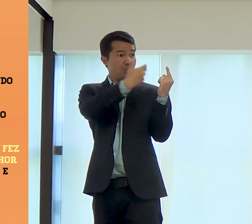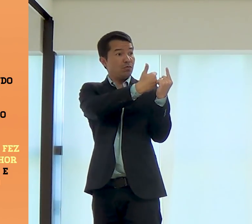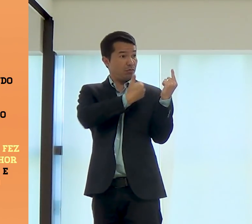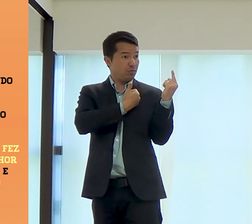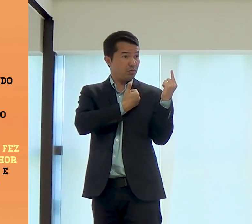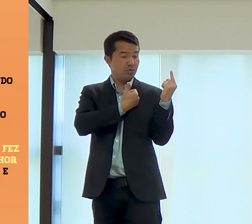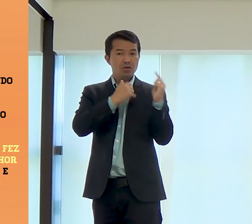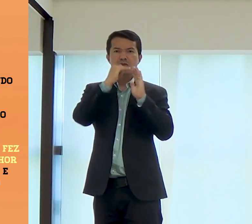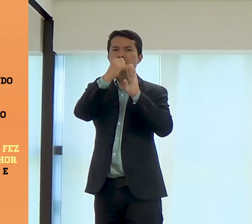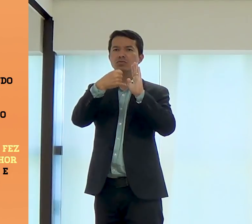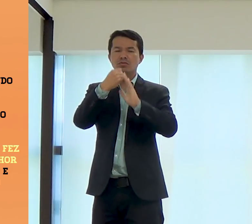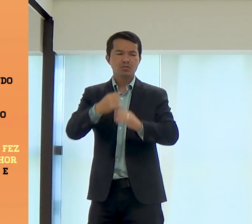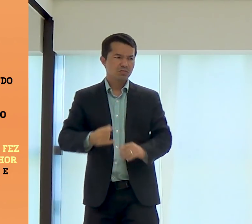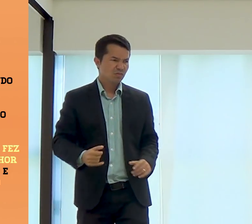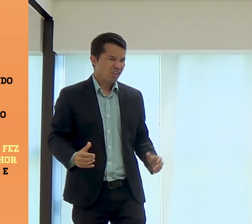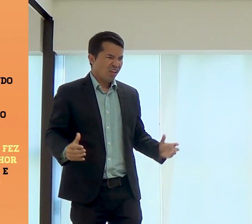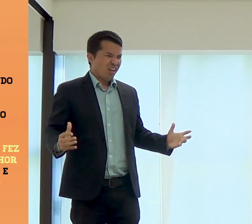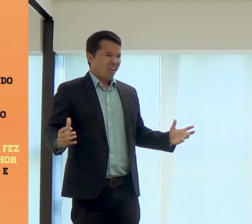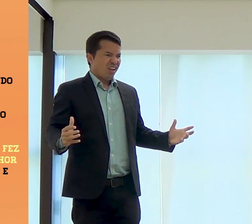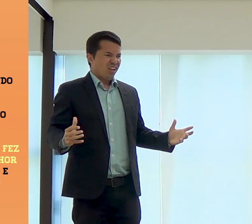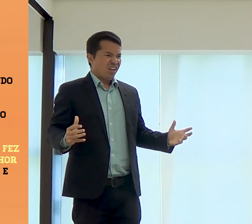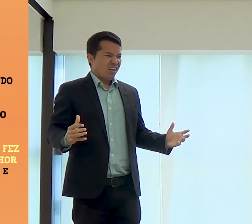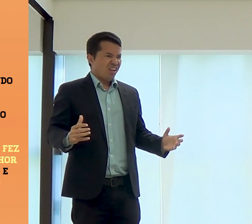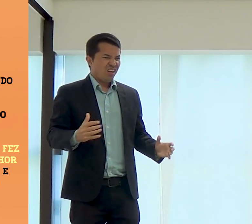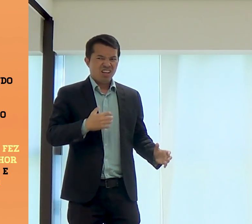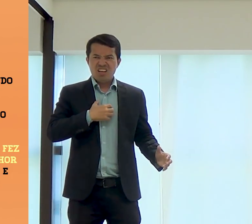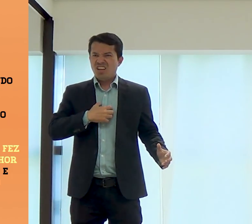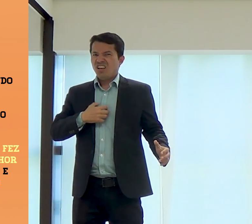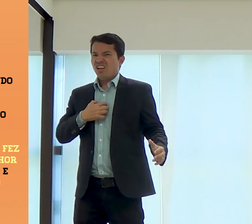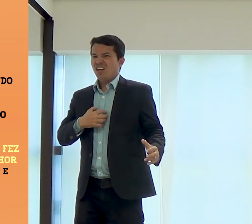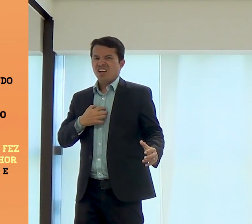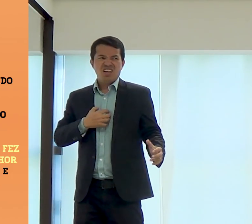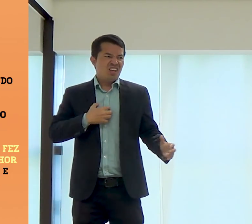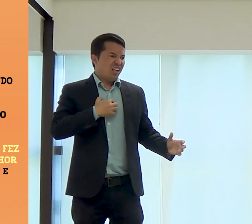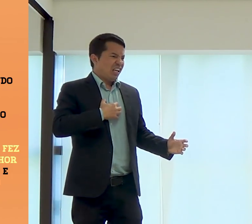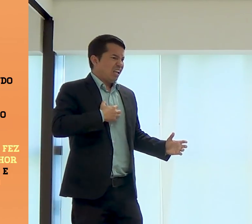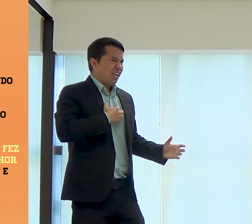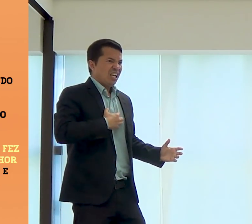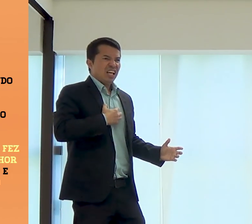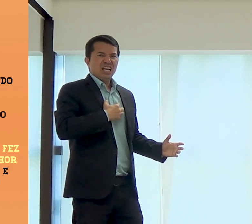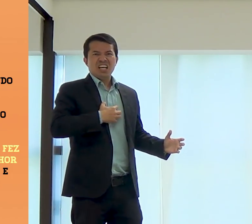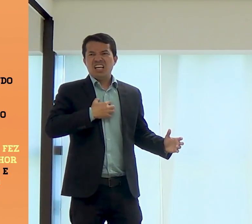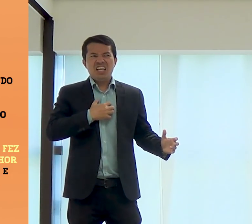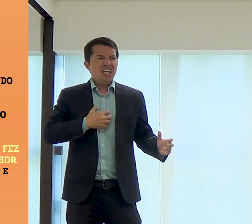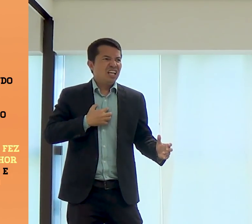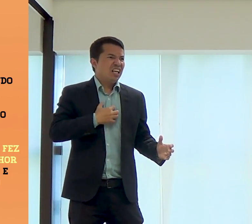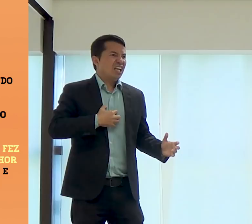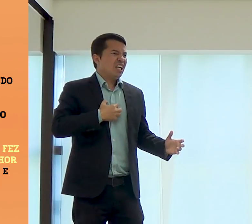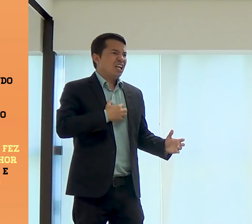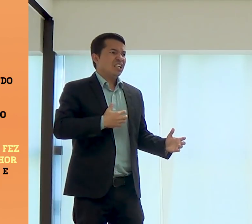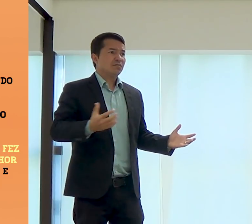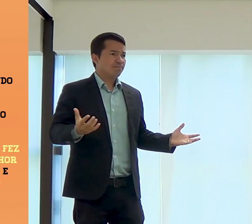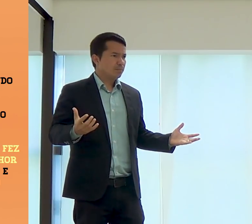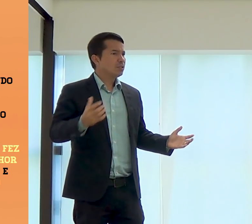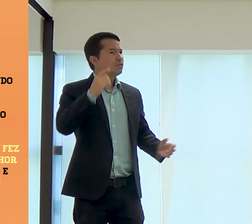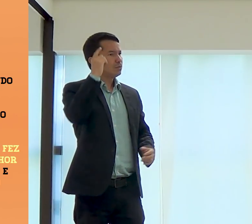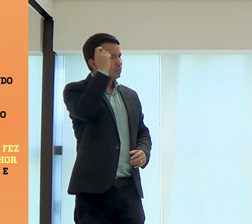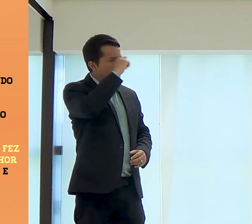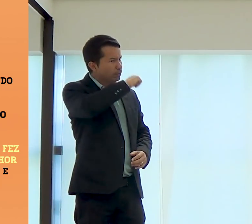E Maria falou a José o que tinha acontecido, que ela estava grávida. José, então, ele ficou um pouco